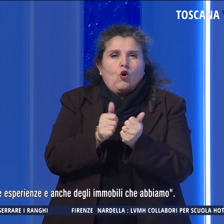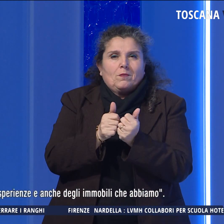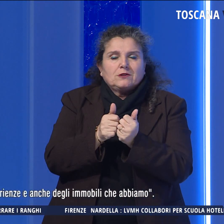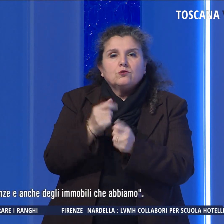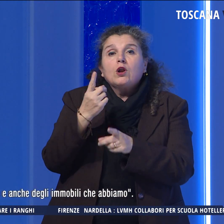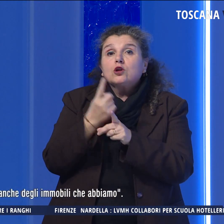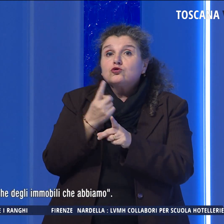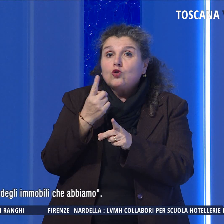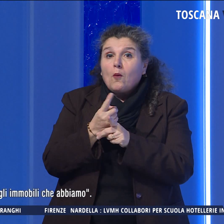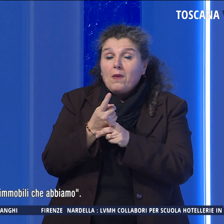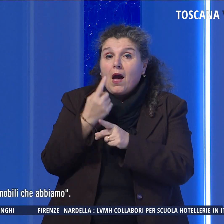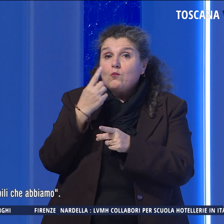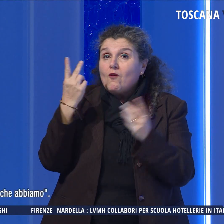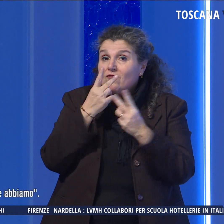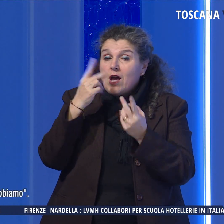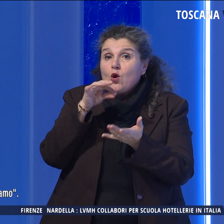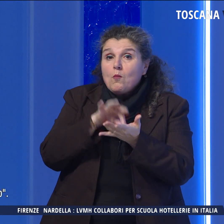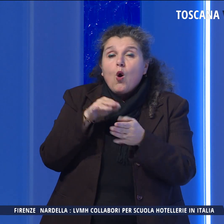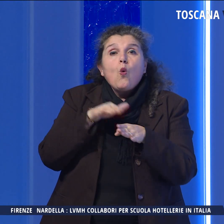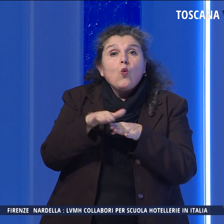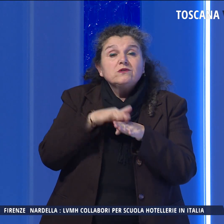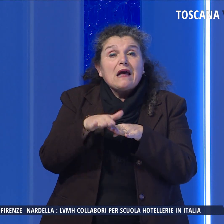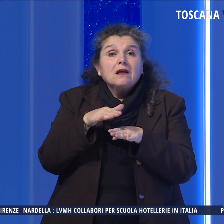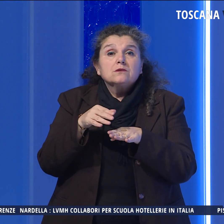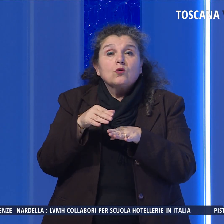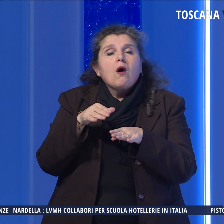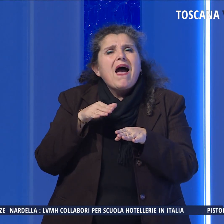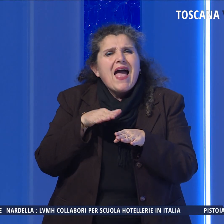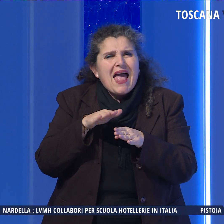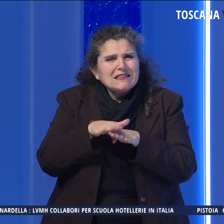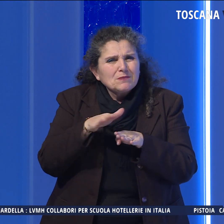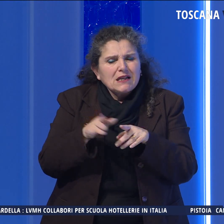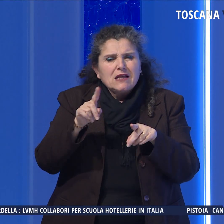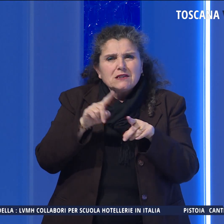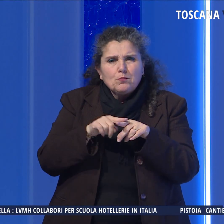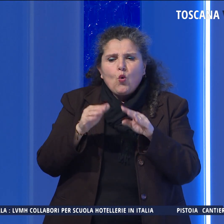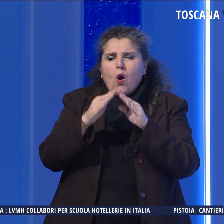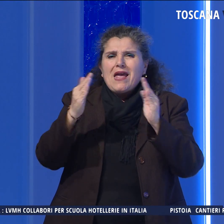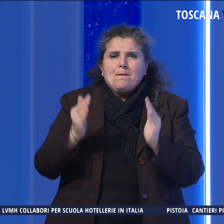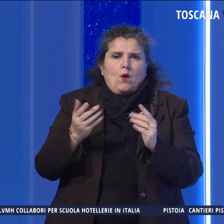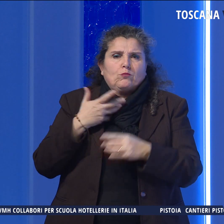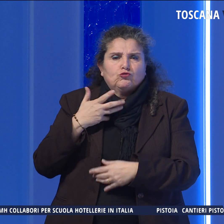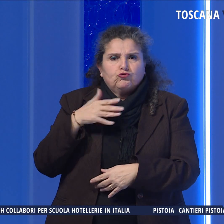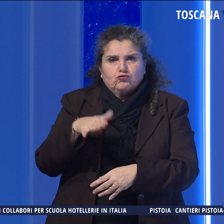fare un vero polo utilizzando le esperienze e anche degli immobili che abbiamo.